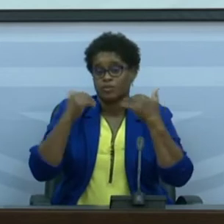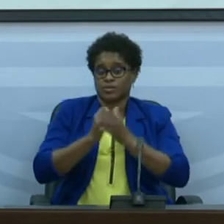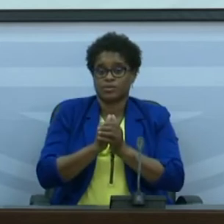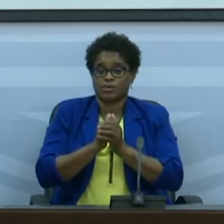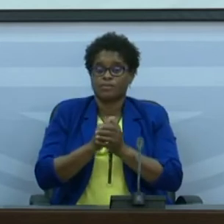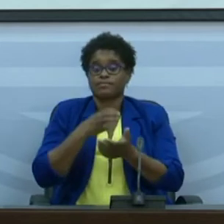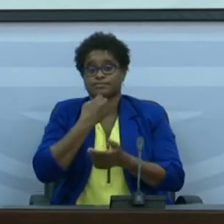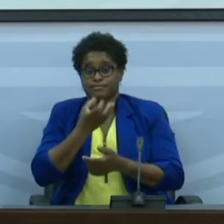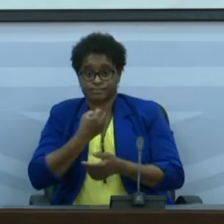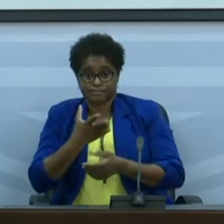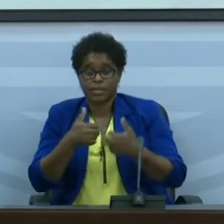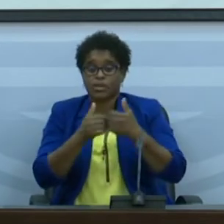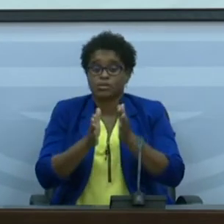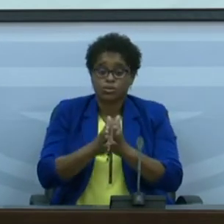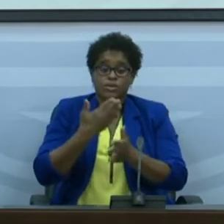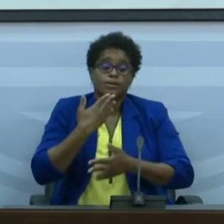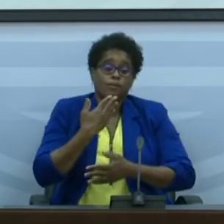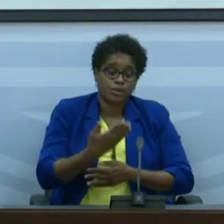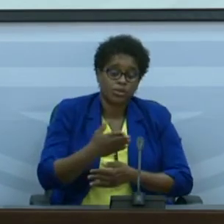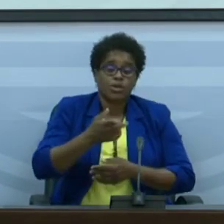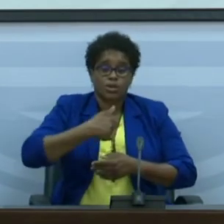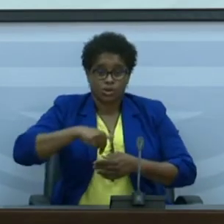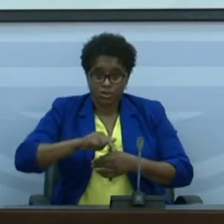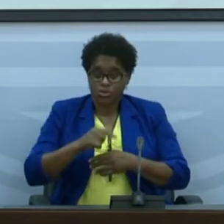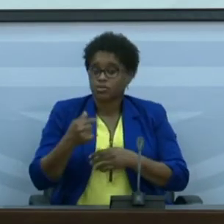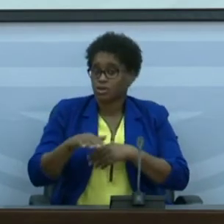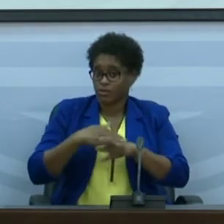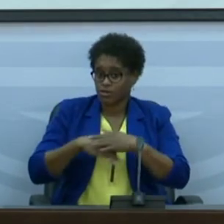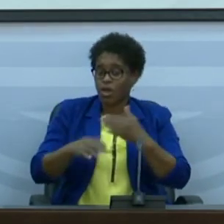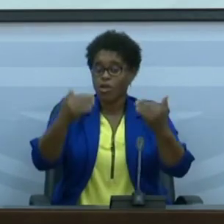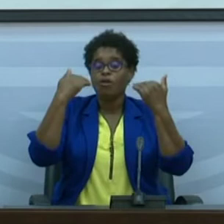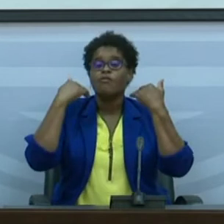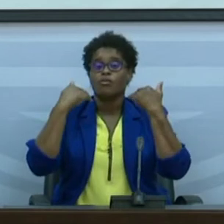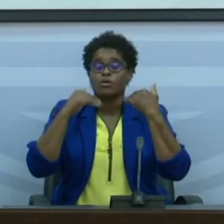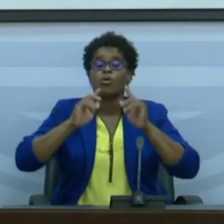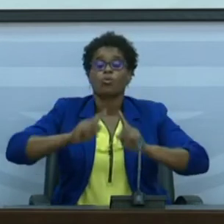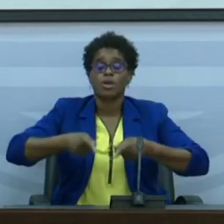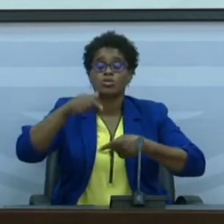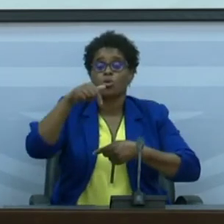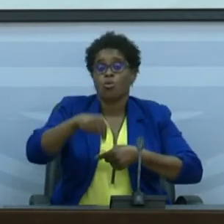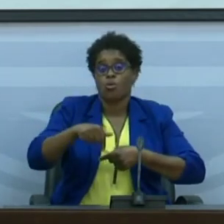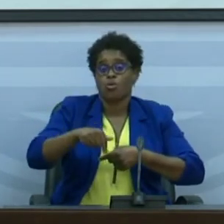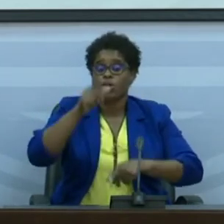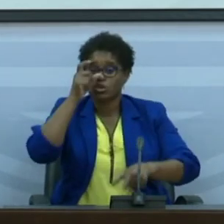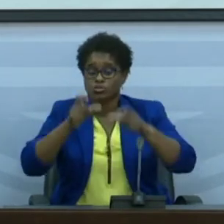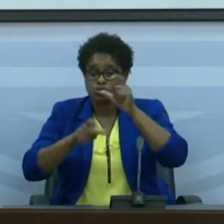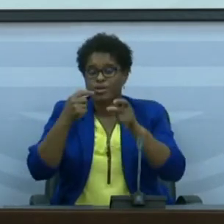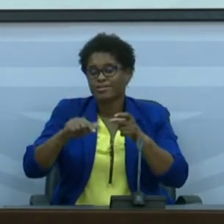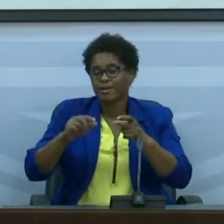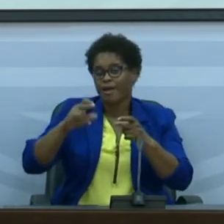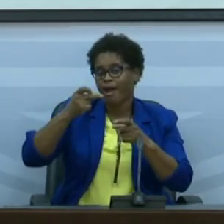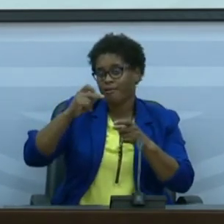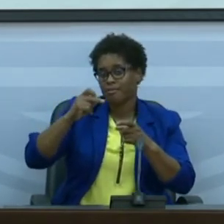para justificar todo esse apelo que nós estamos a fazer informando que a partir de hoje as pessoas que têm